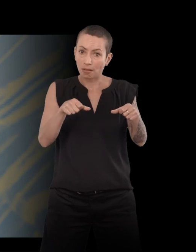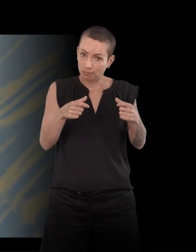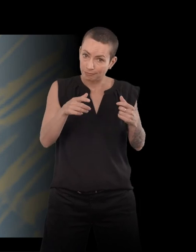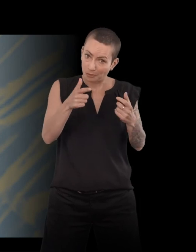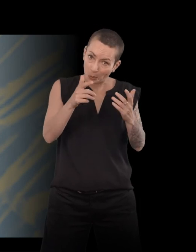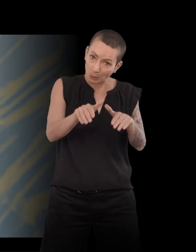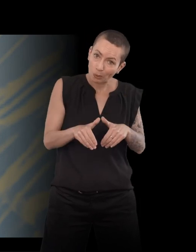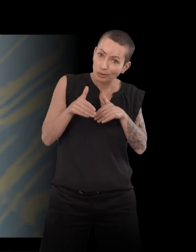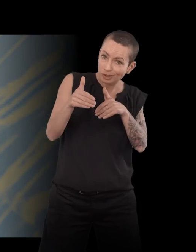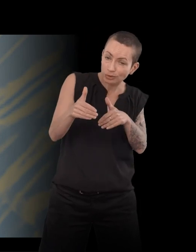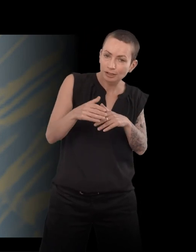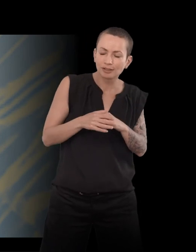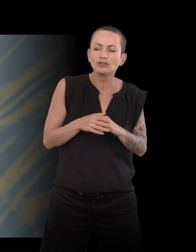à... Je prends quelques notes.